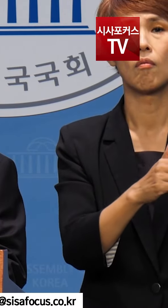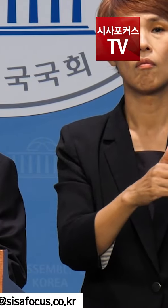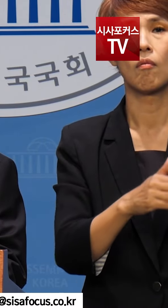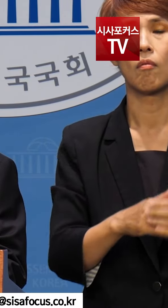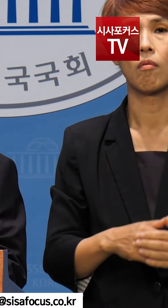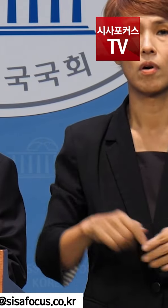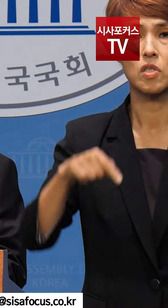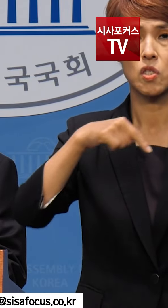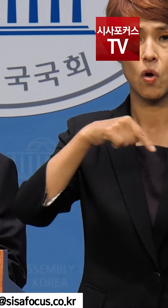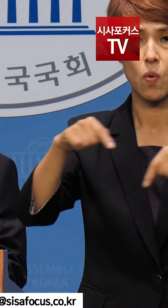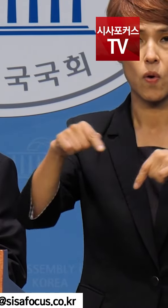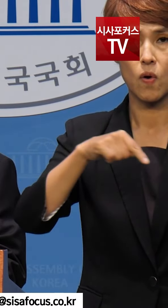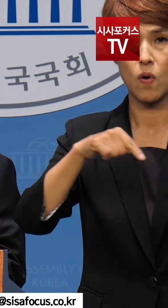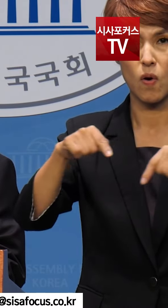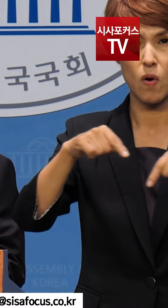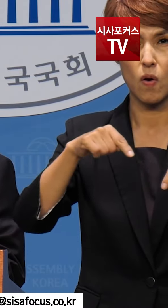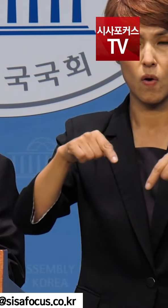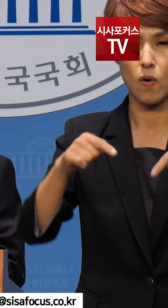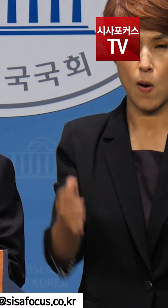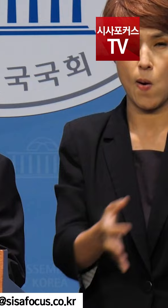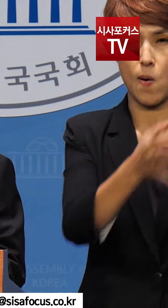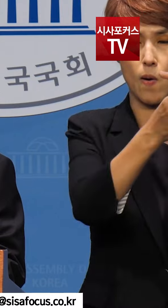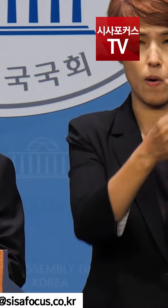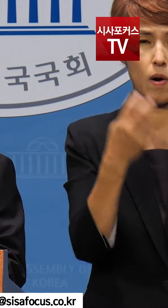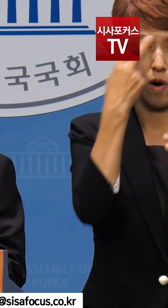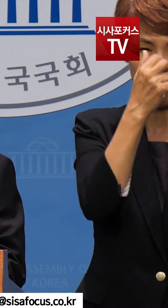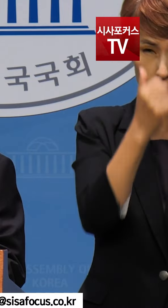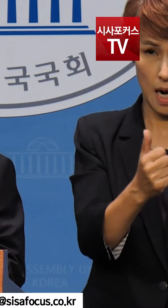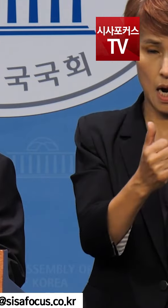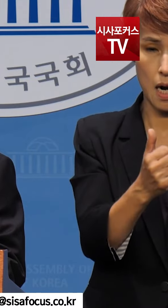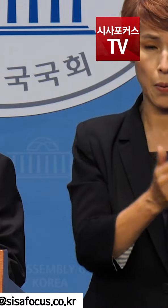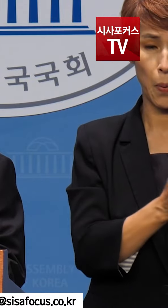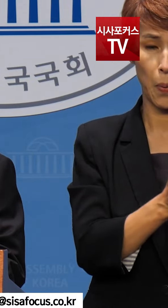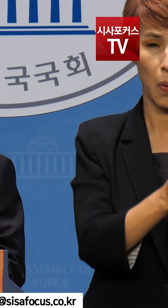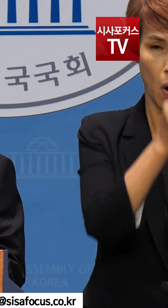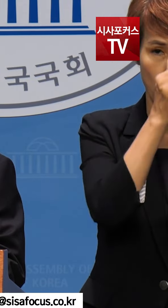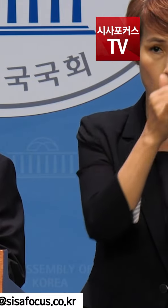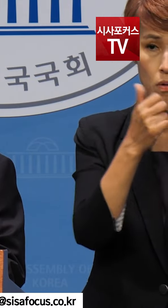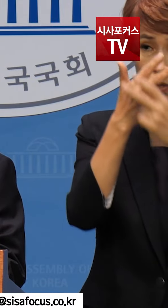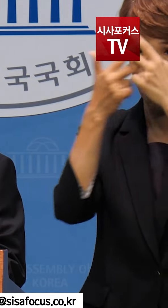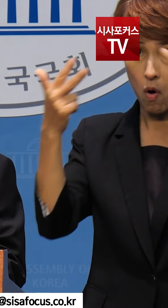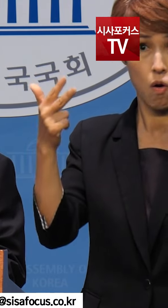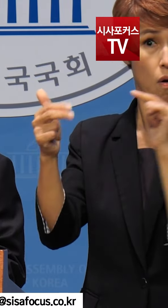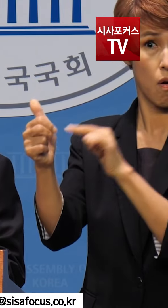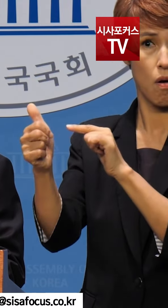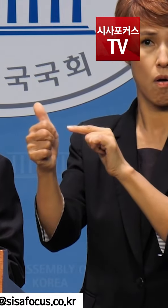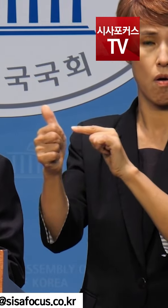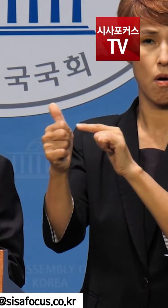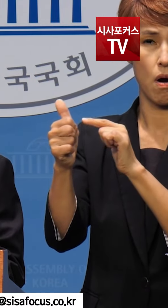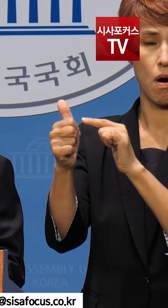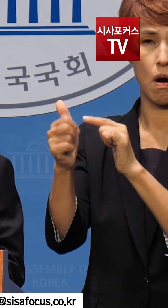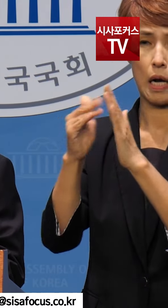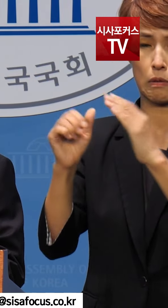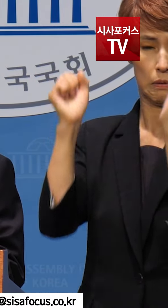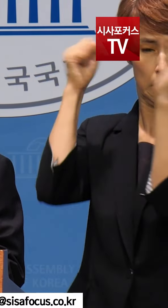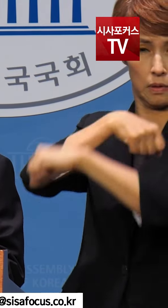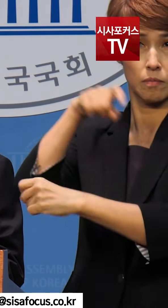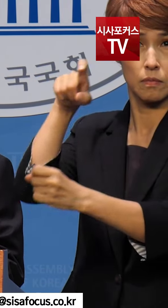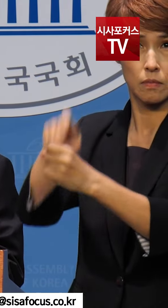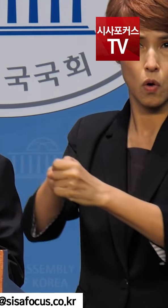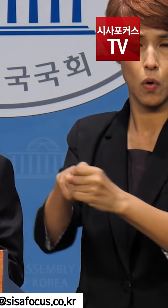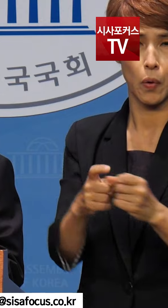정권의 앞잡이가 된 정치검찰을 앞세워 이재명 전 대표를 패가 망신시키려고